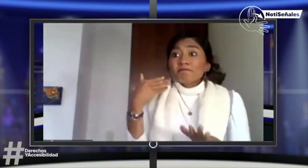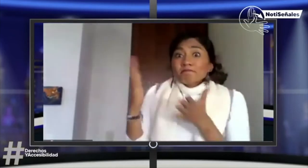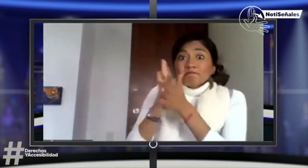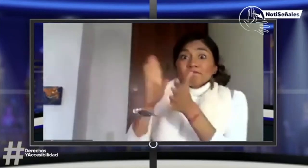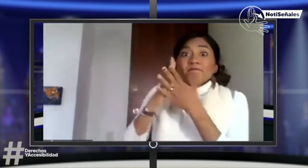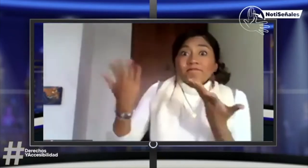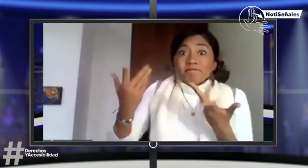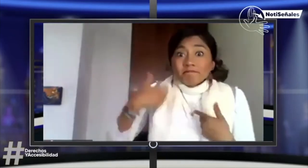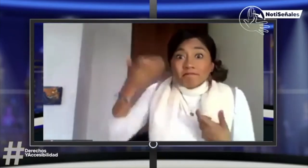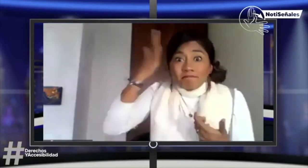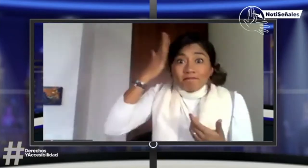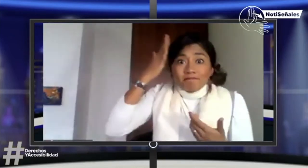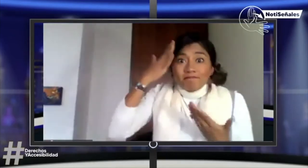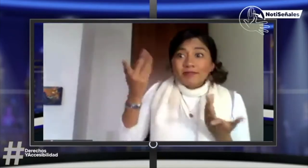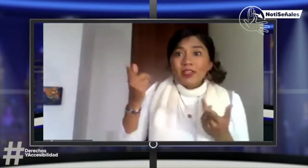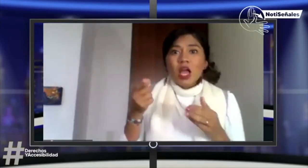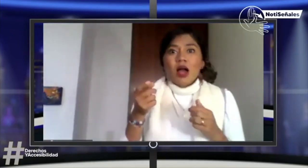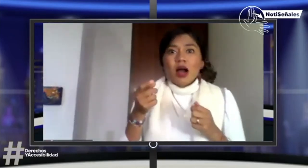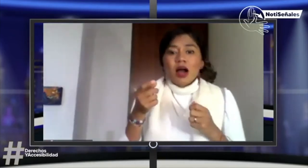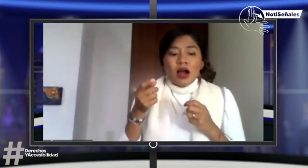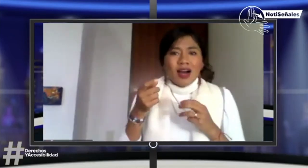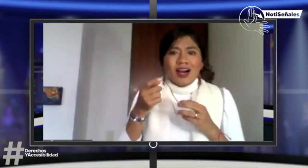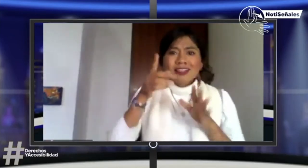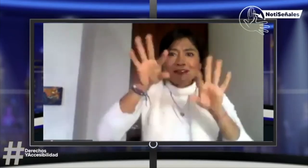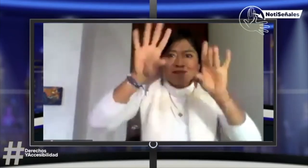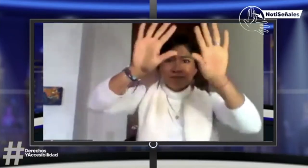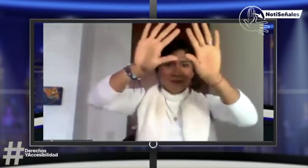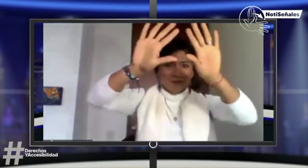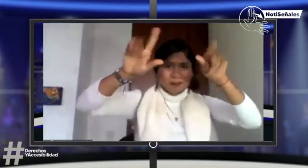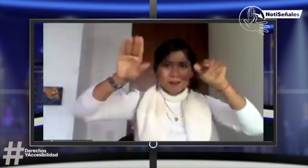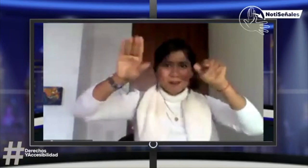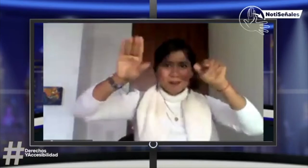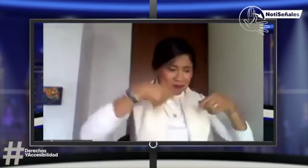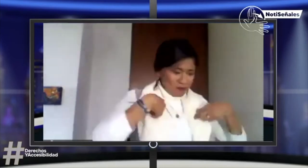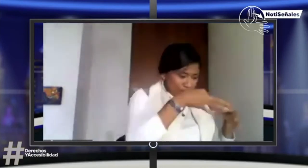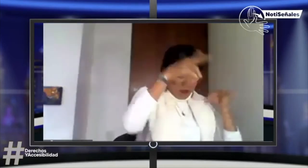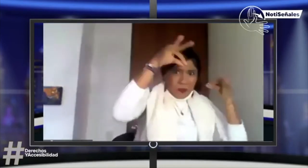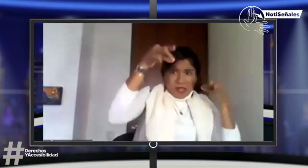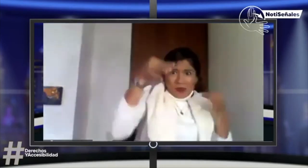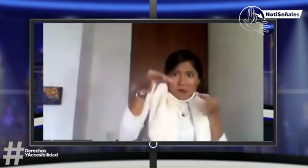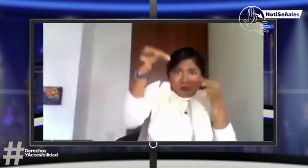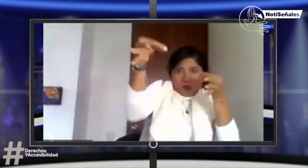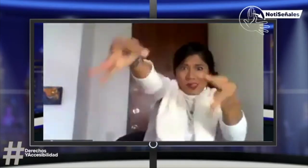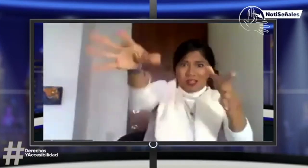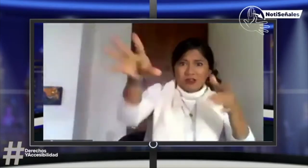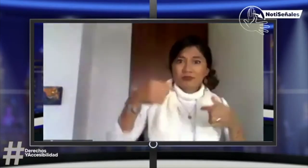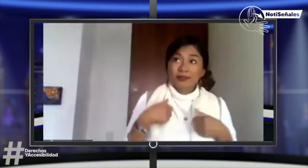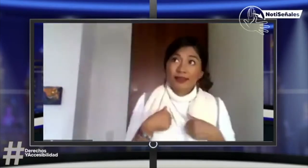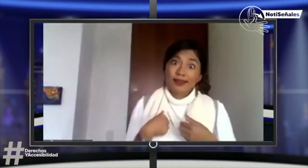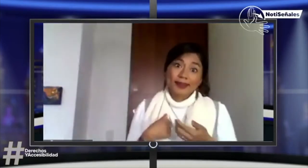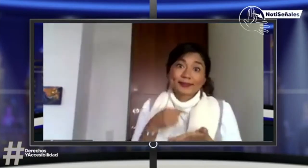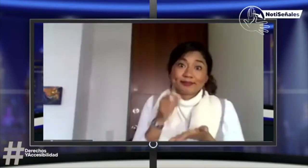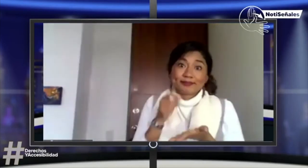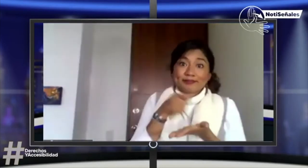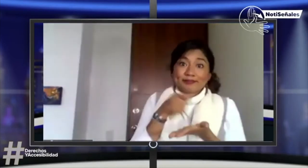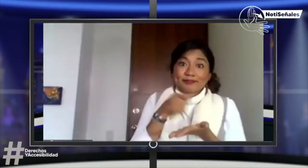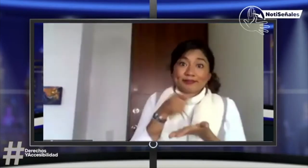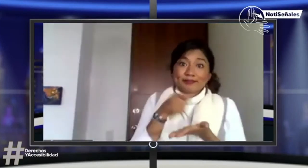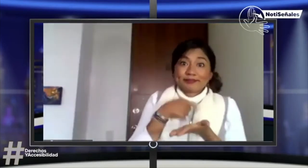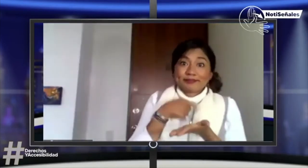entonces yo llegué allí, obviamente. Quería tener como la información. El señor me pasó una hoja. Y,